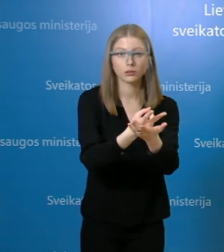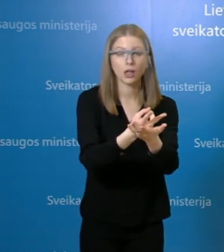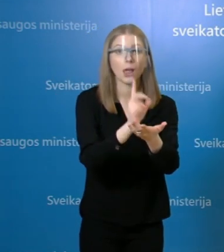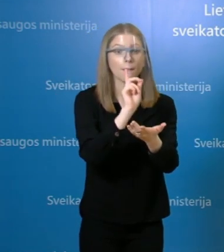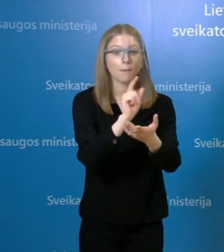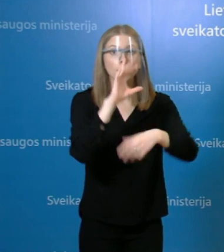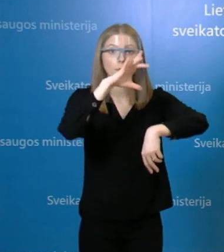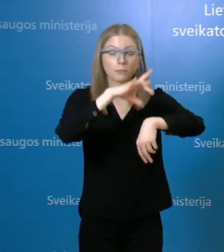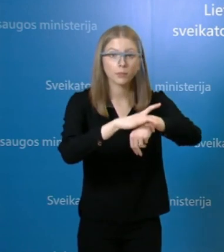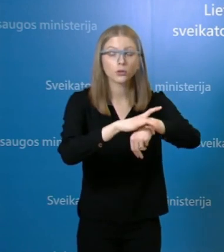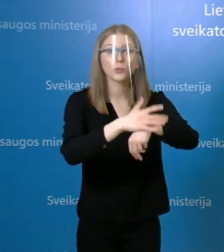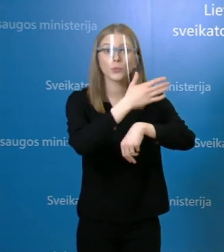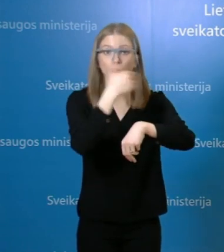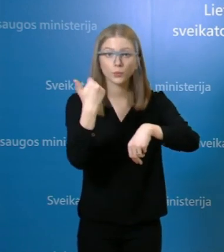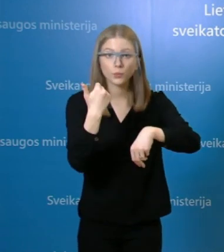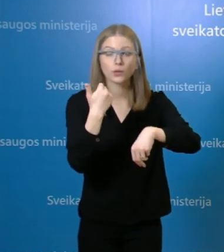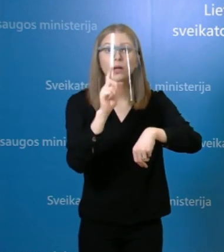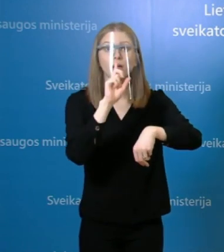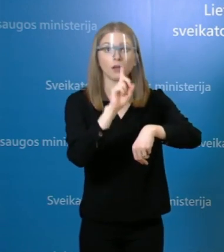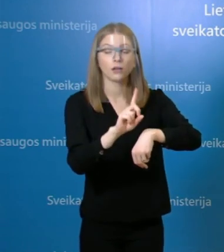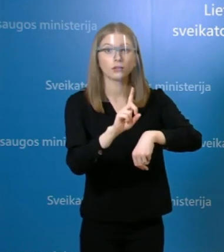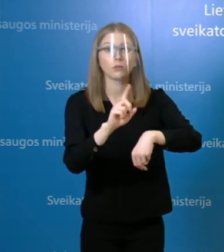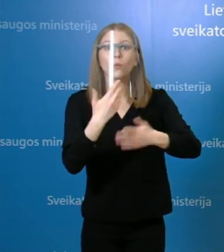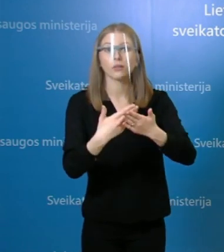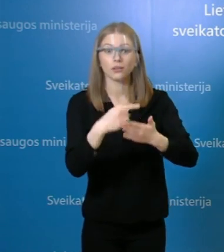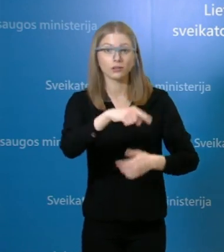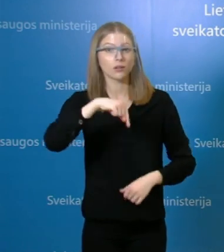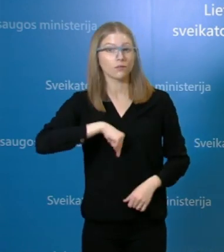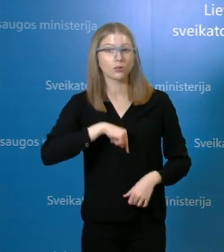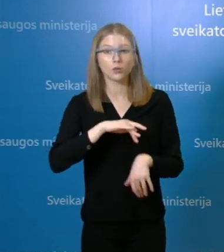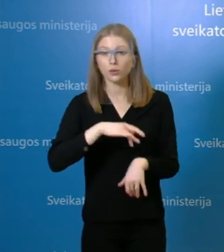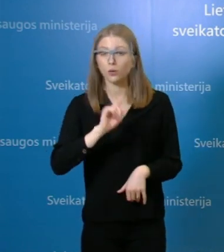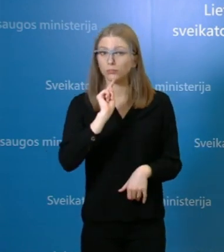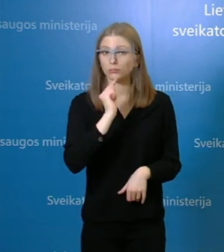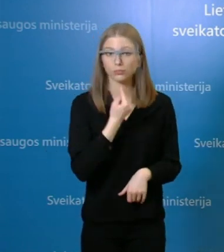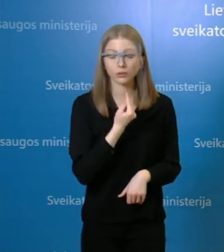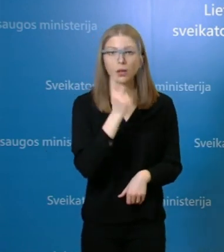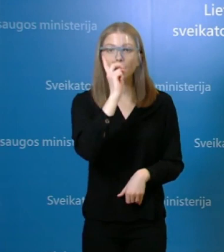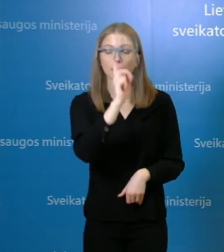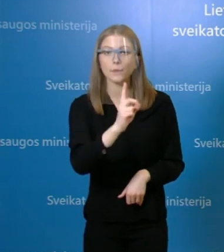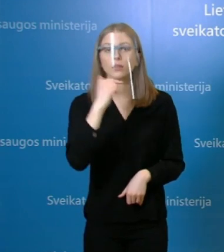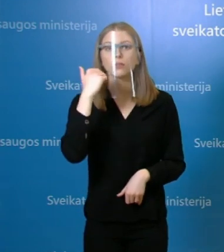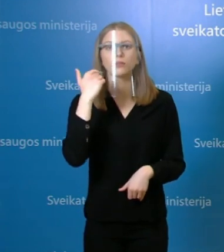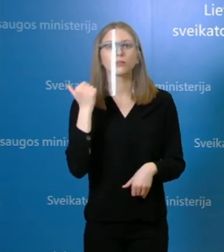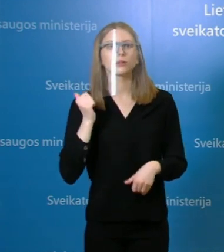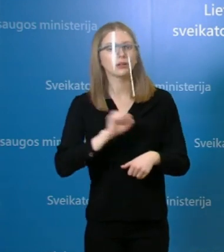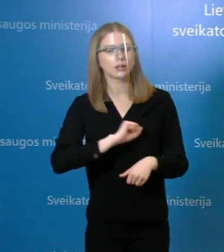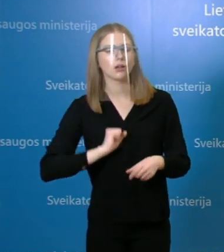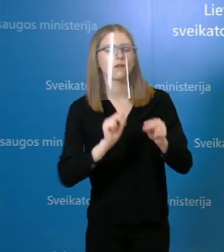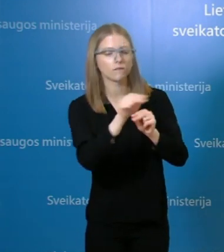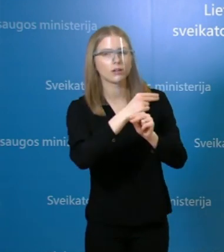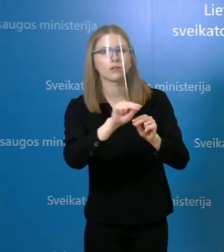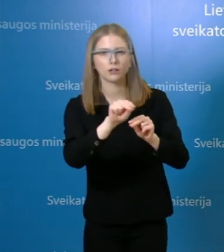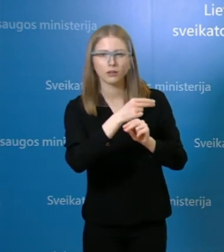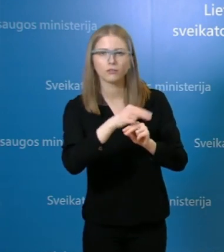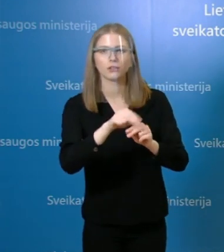vėliau hospitalizavimo metu išsivysta arligos simptomai ir vis dėlto sukelėjo, atsirado